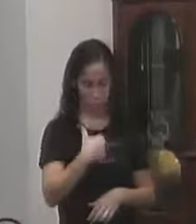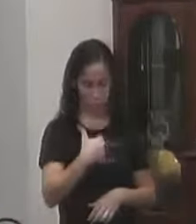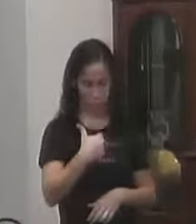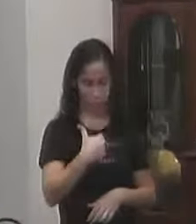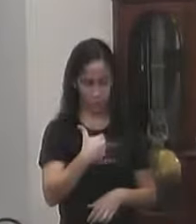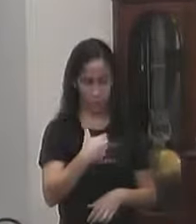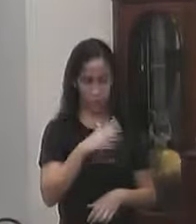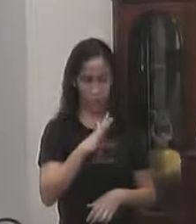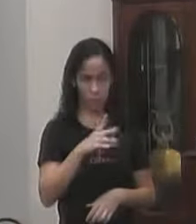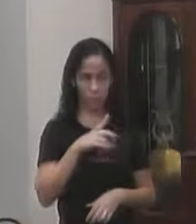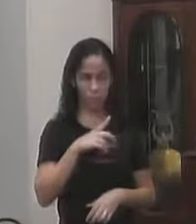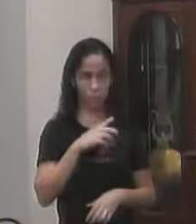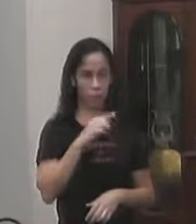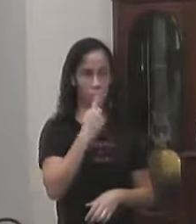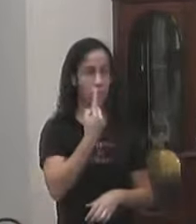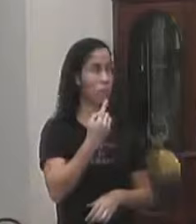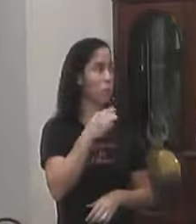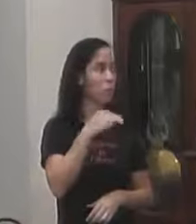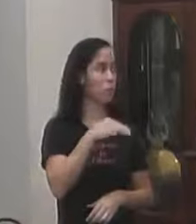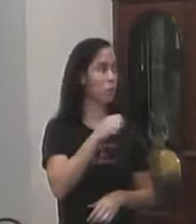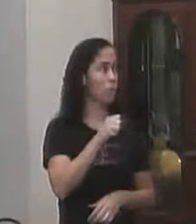Já teve um mandato